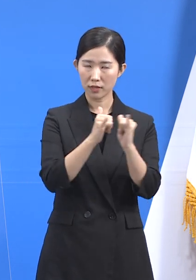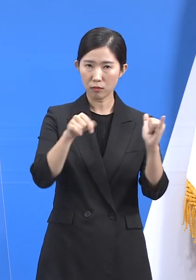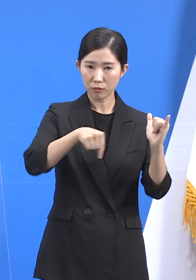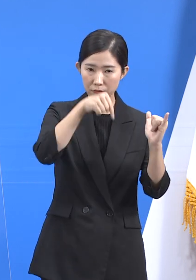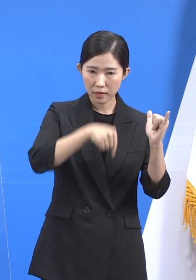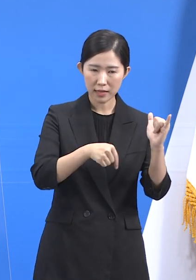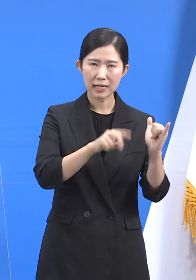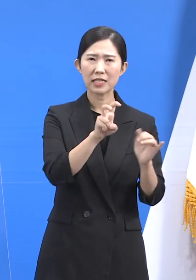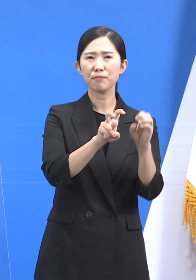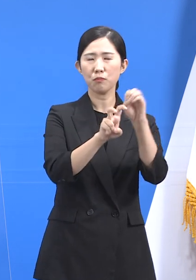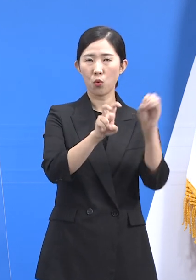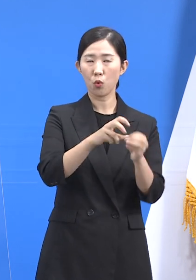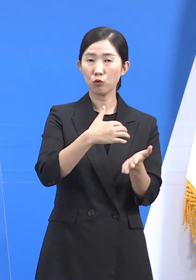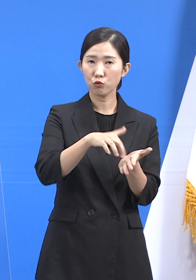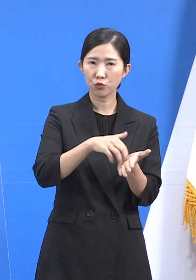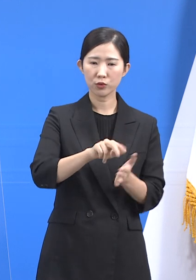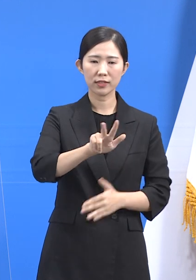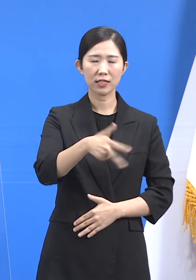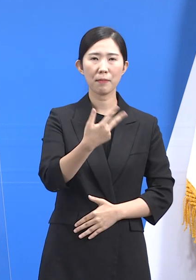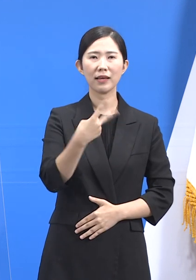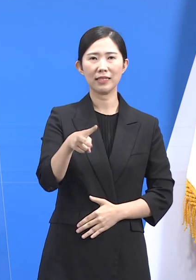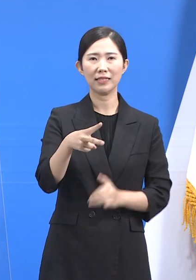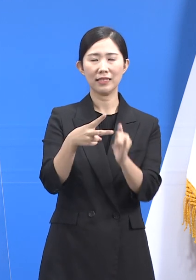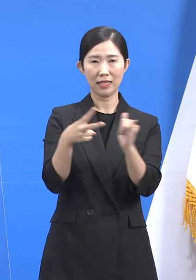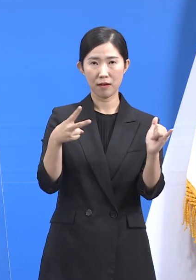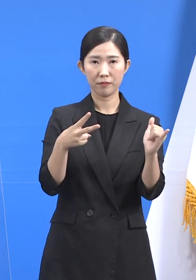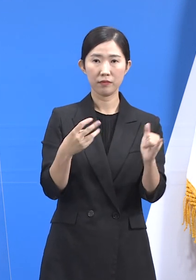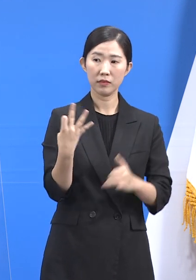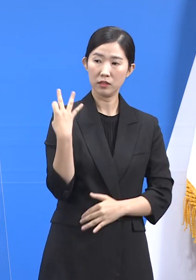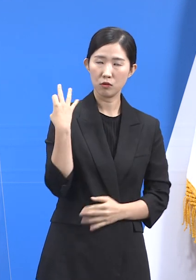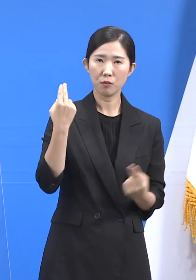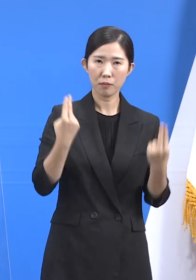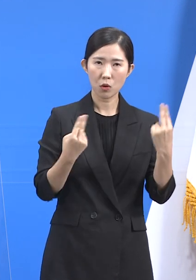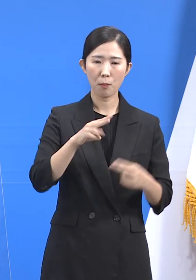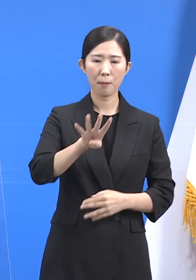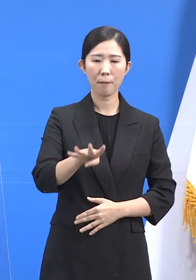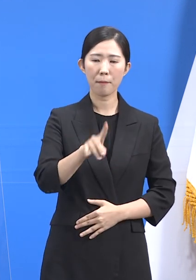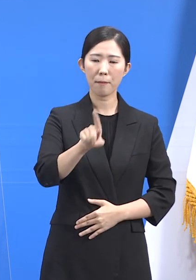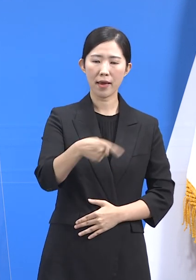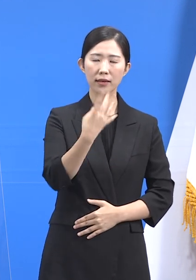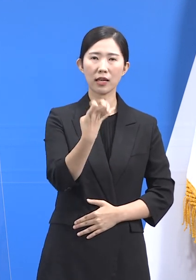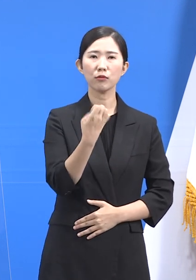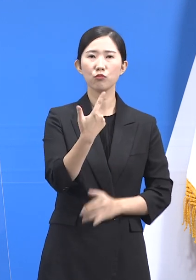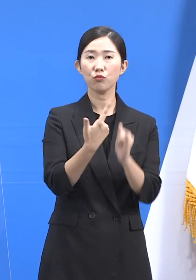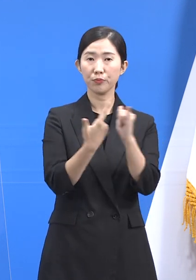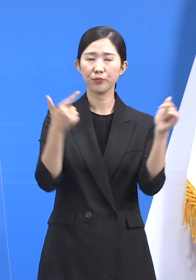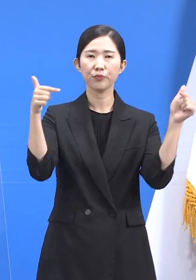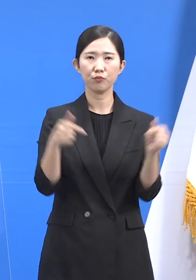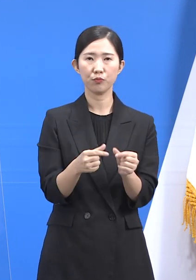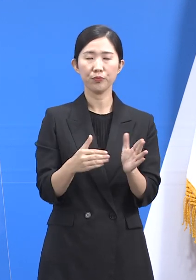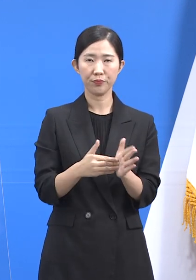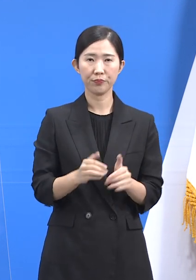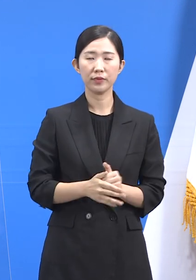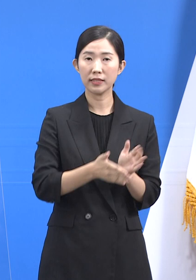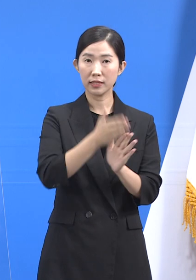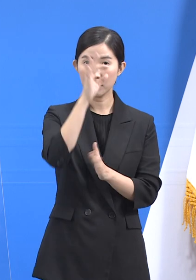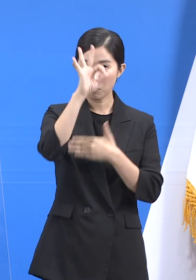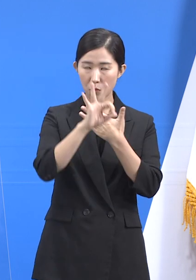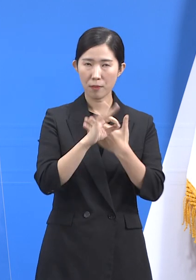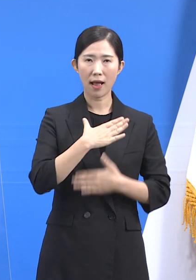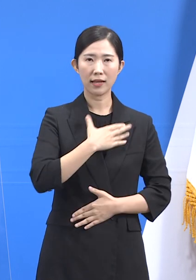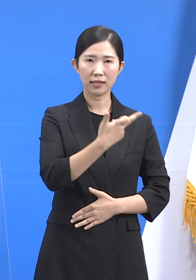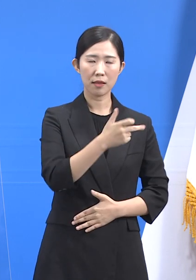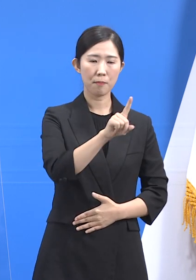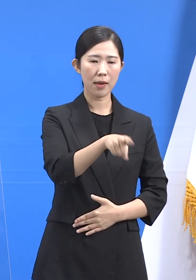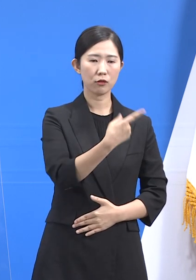확진자의 20%에 해당하는 702명으로 전주 대비 146명 감소했습니다. 시구별로는 안산